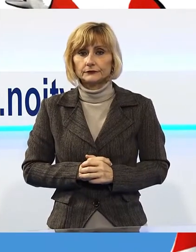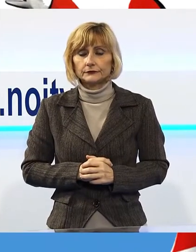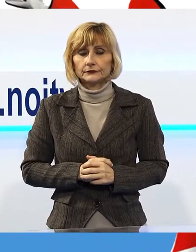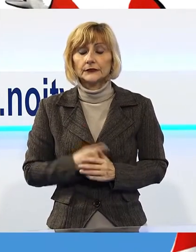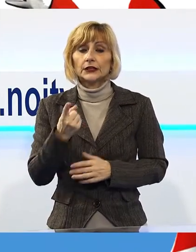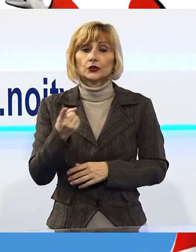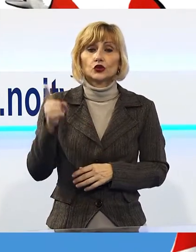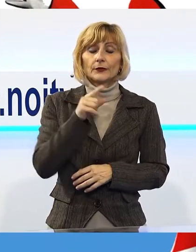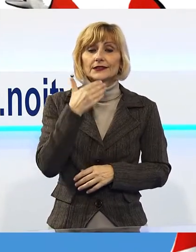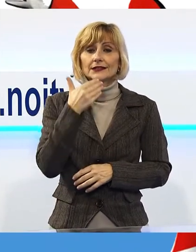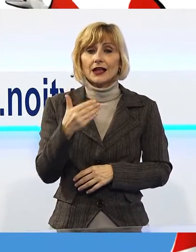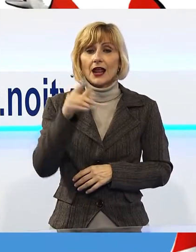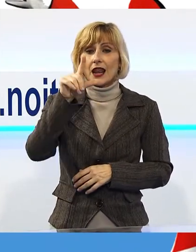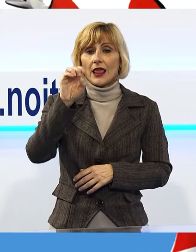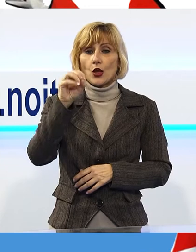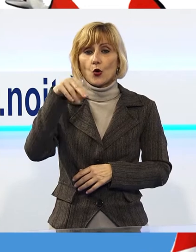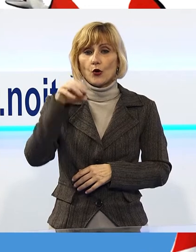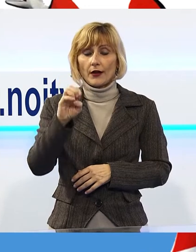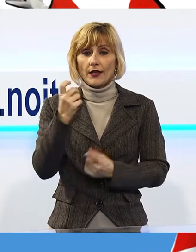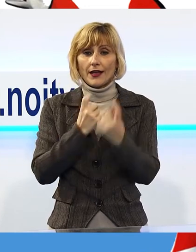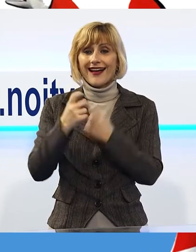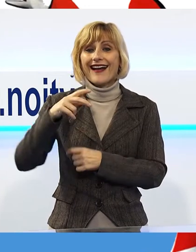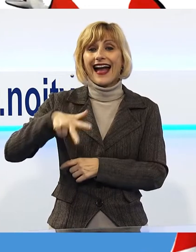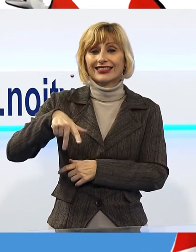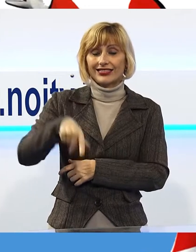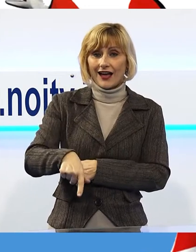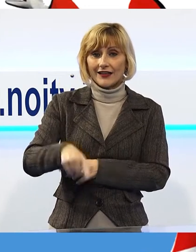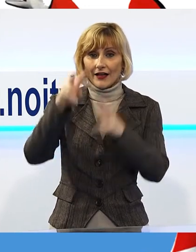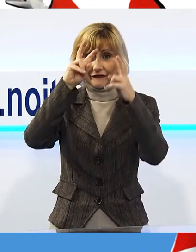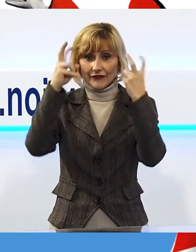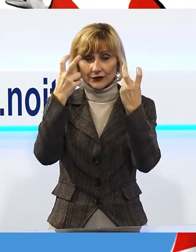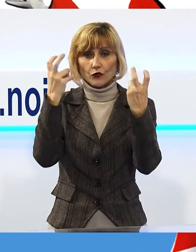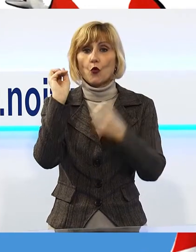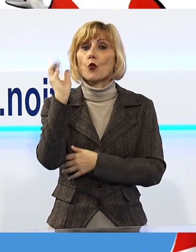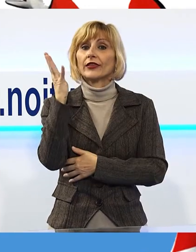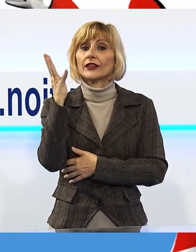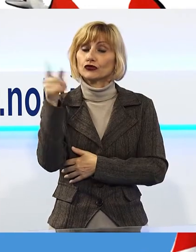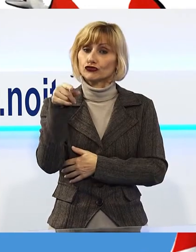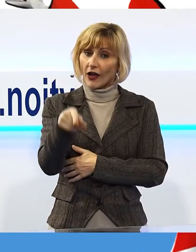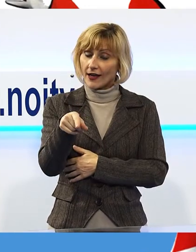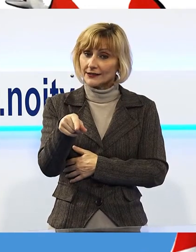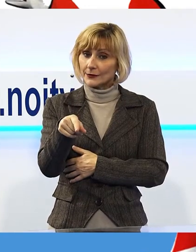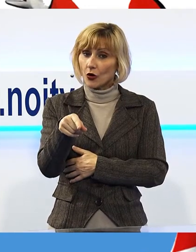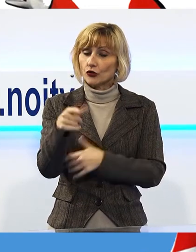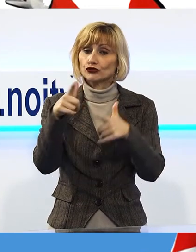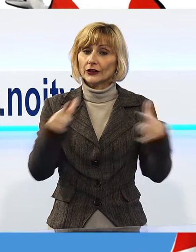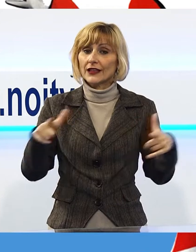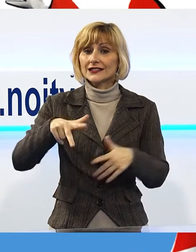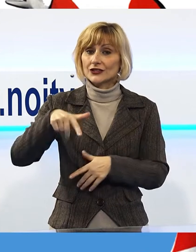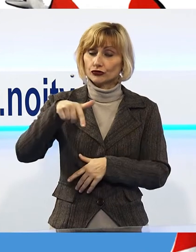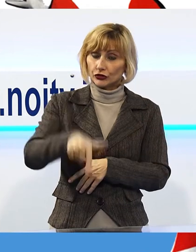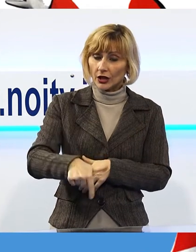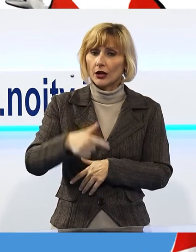Domani è San Leone di Catania, quindicesimo vescovo della città siciliana, si dedicò a combattere l'eresia